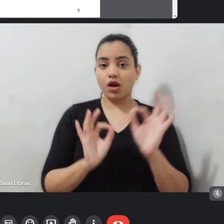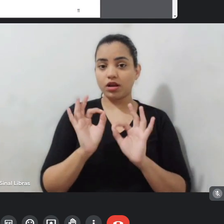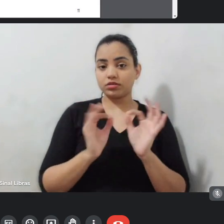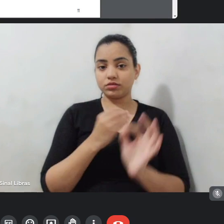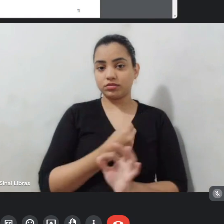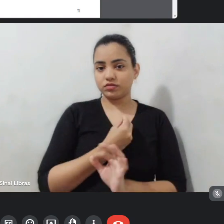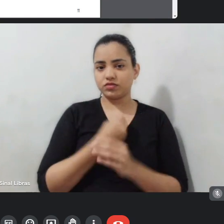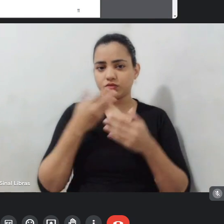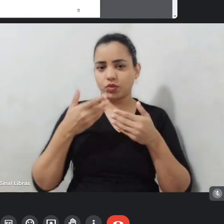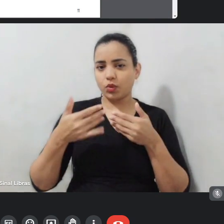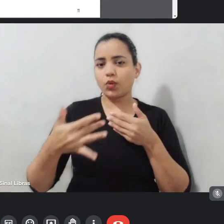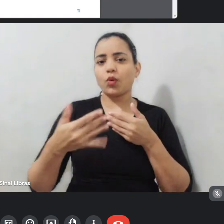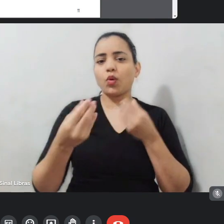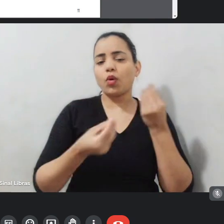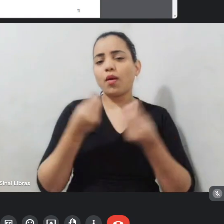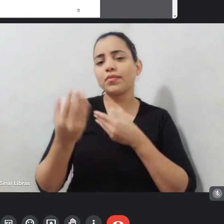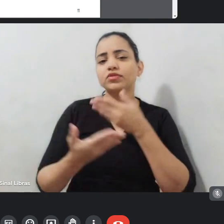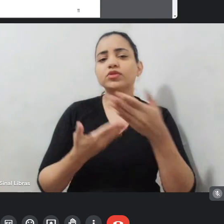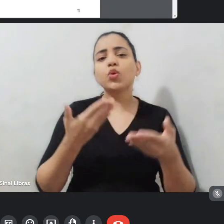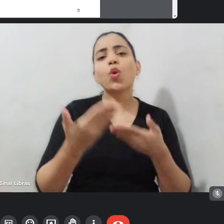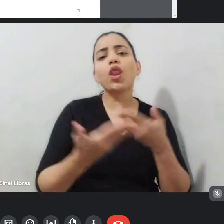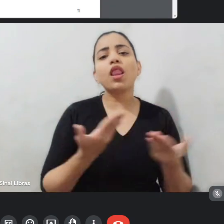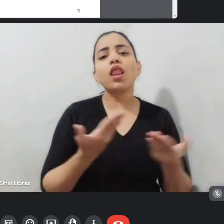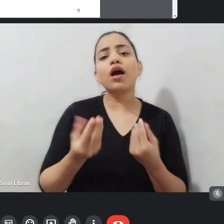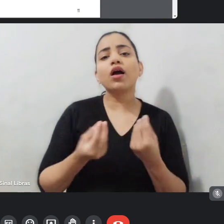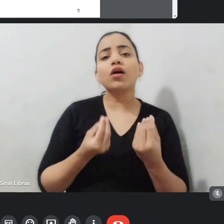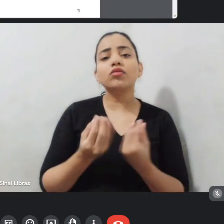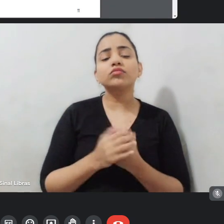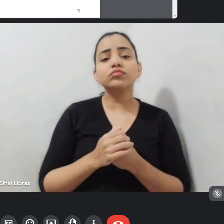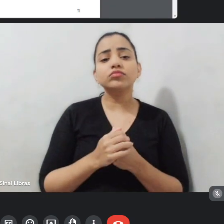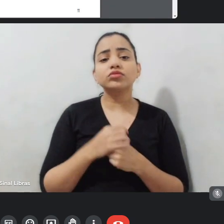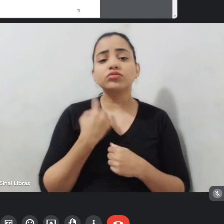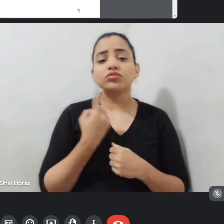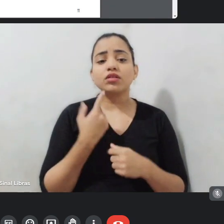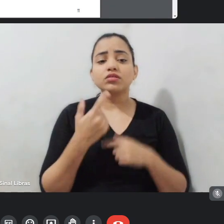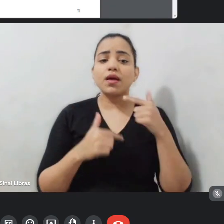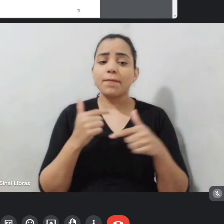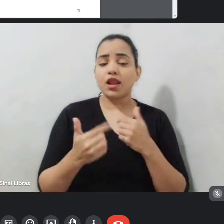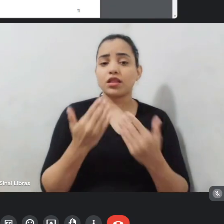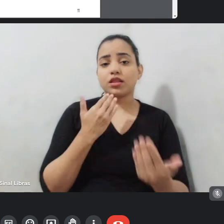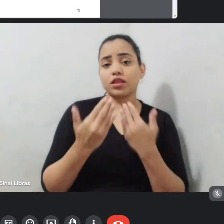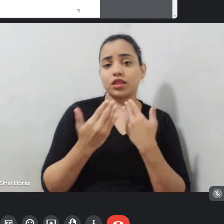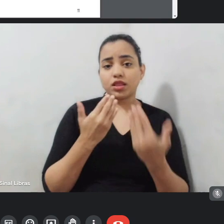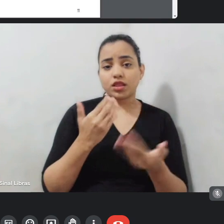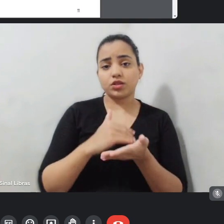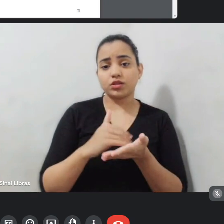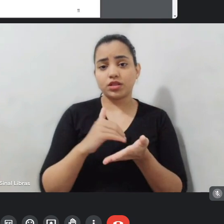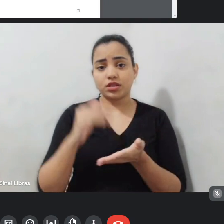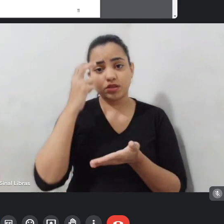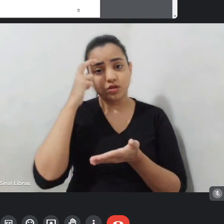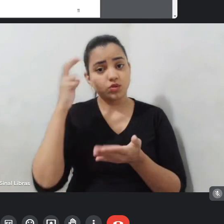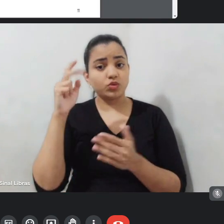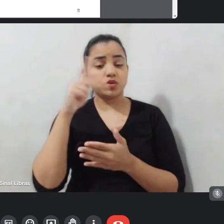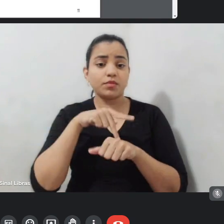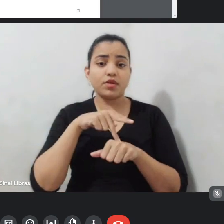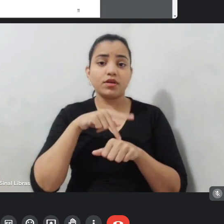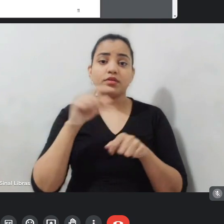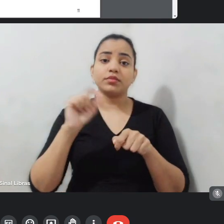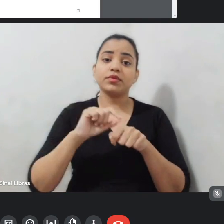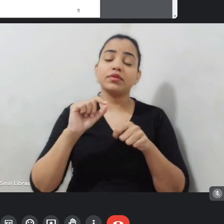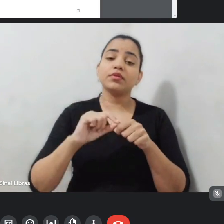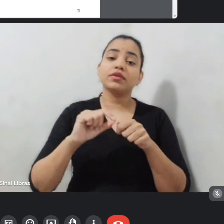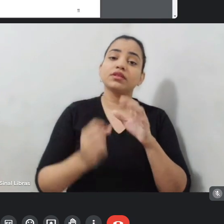conseguem circular? A gente está trabalhando e dialogando com todos os secretários, secretários de todos os países, para fazer um edital juntamente à EBC,